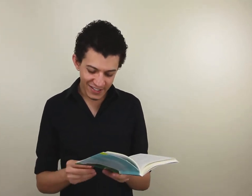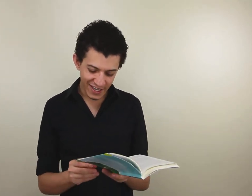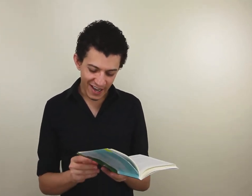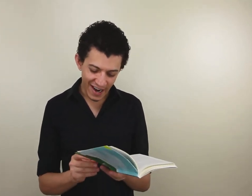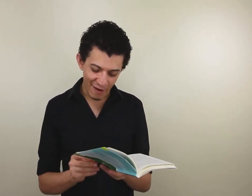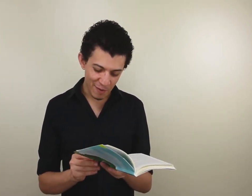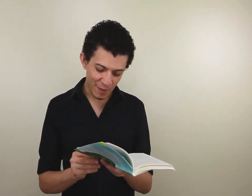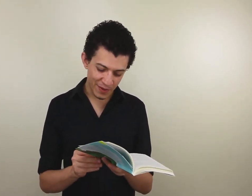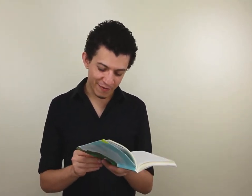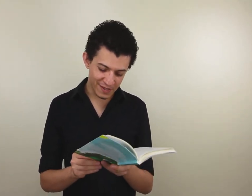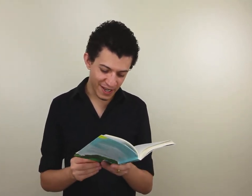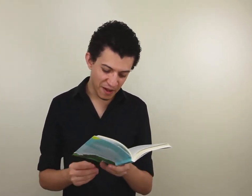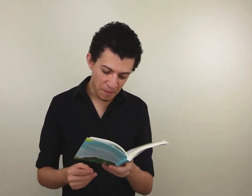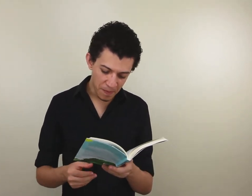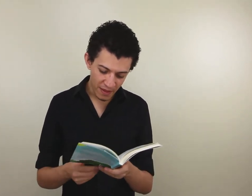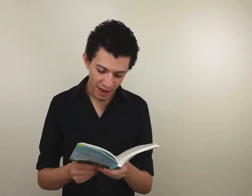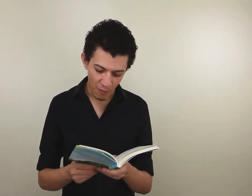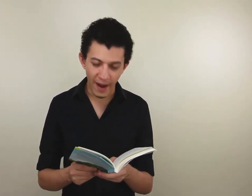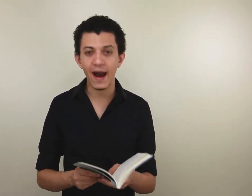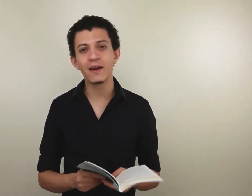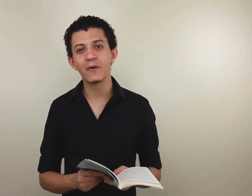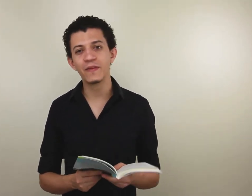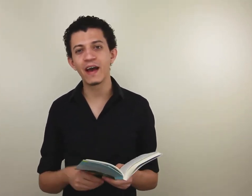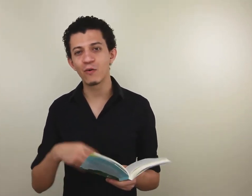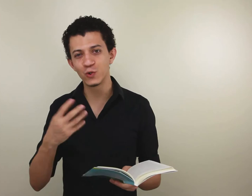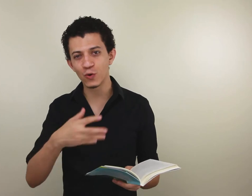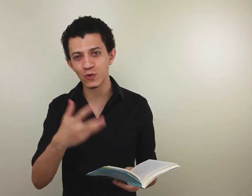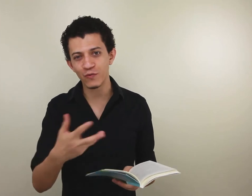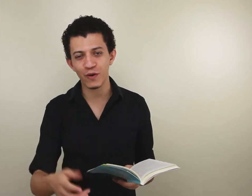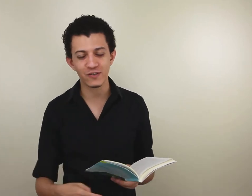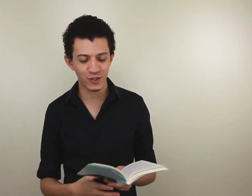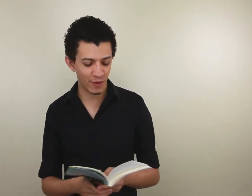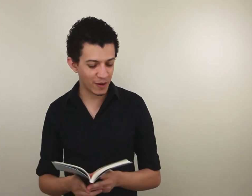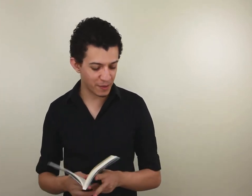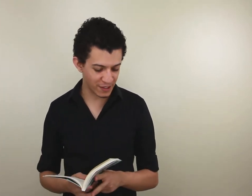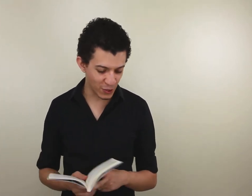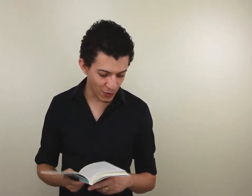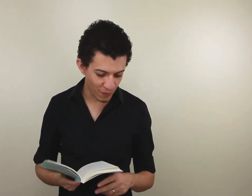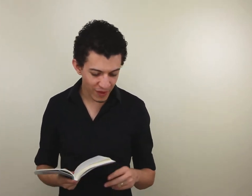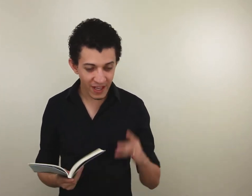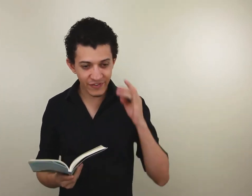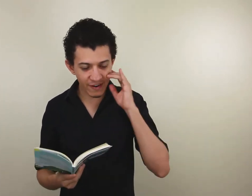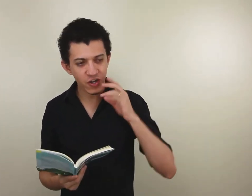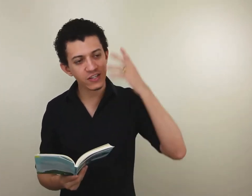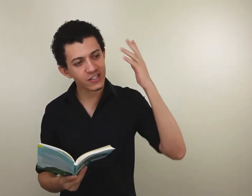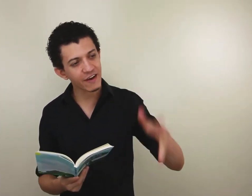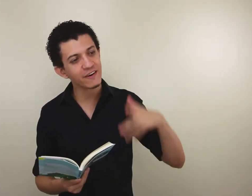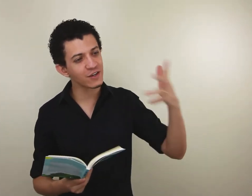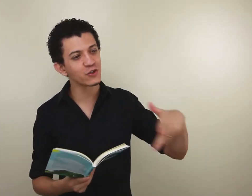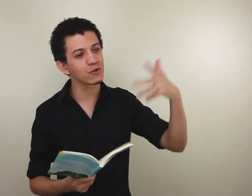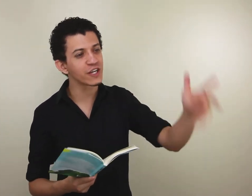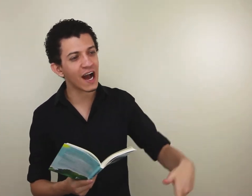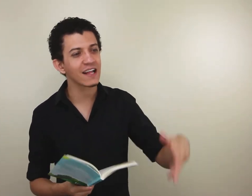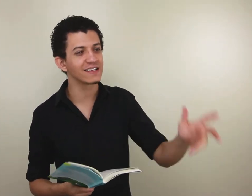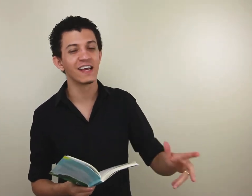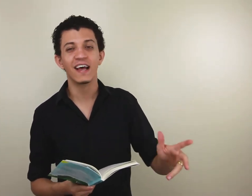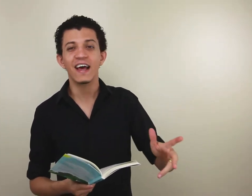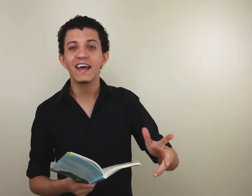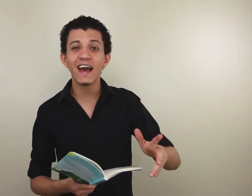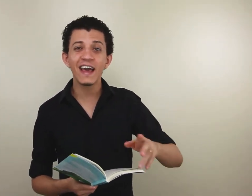gente tinha na gráfica para poder fazer o baralho, o jogo de configurações de mão, Libras em Jogo. A falava assim, olha, a gente quer fazer um jogo de cartas. E aí